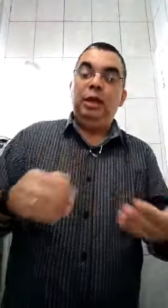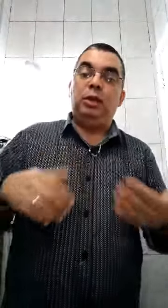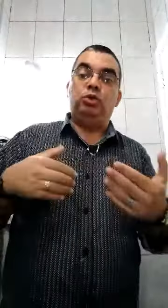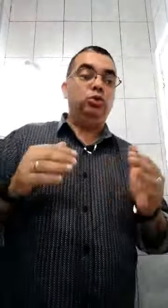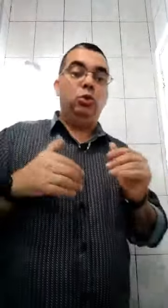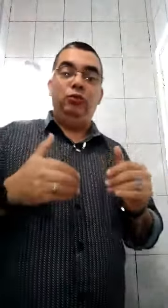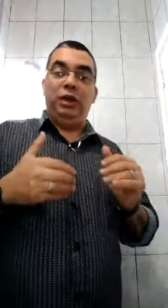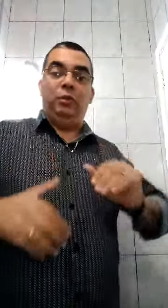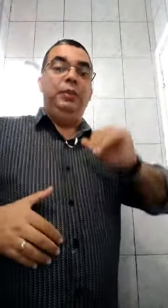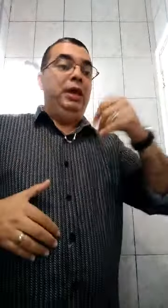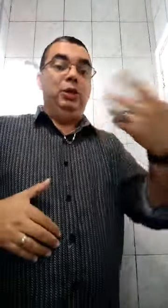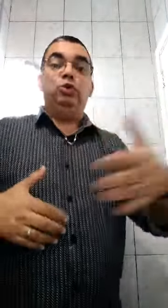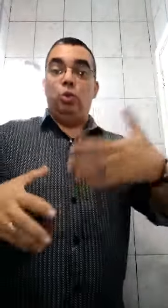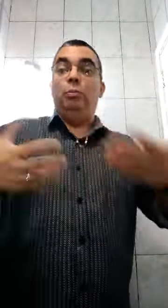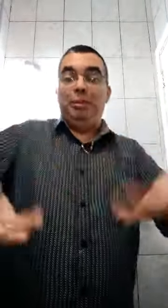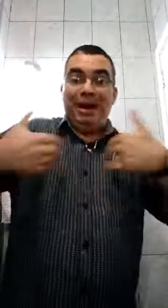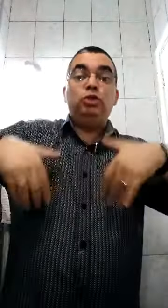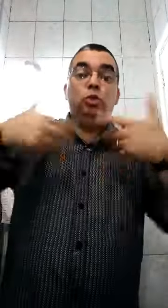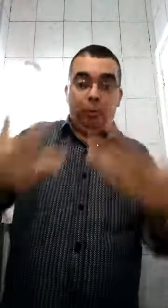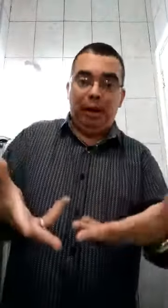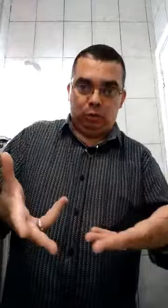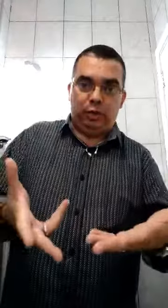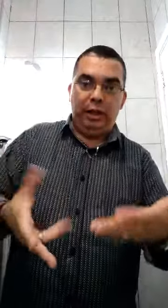Então, se eu estou vendo e eu estou me masturbando, né,